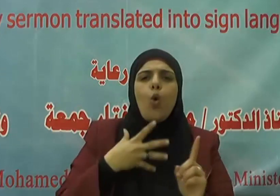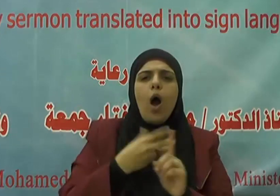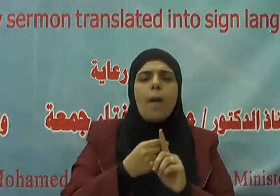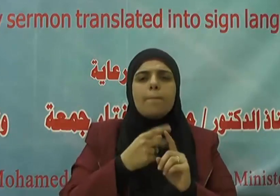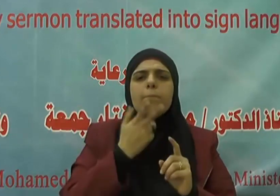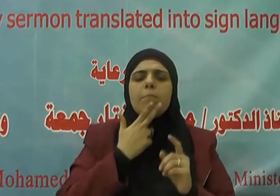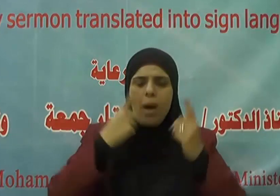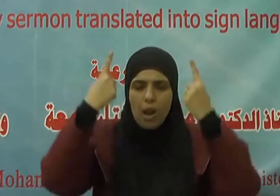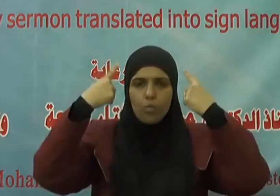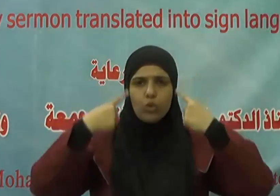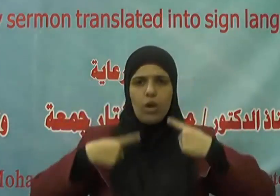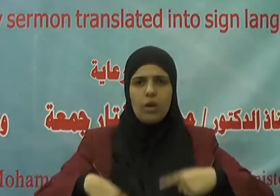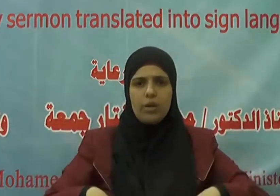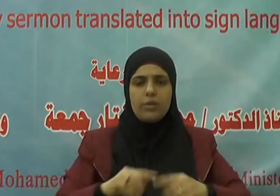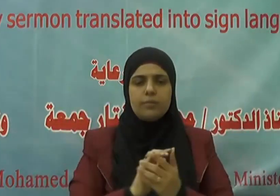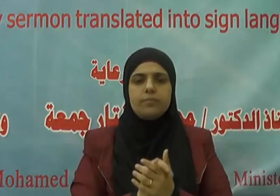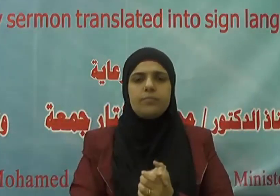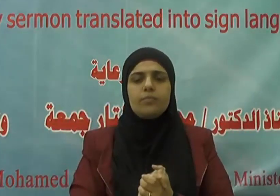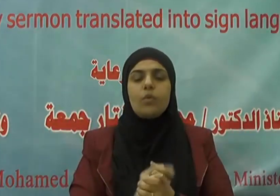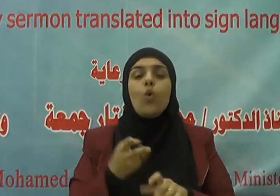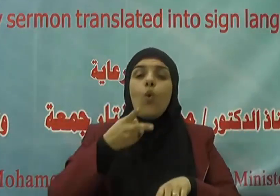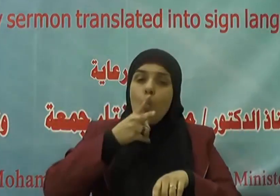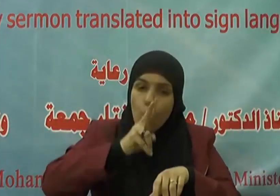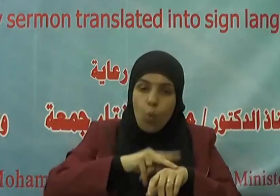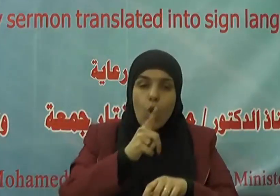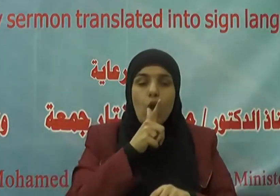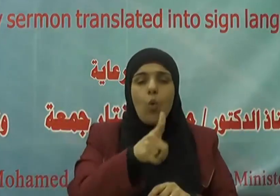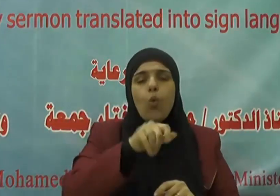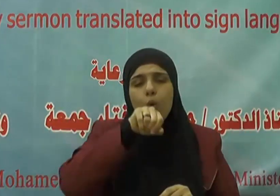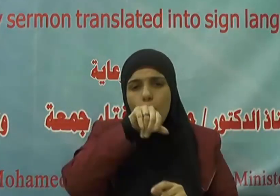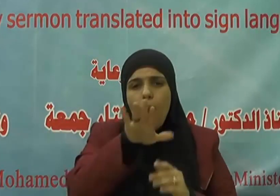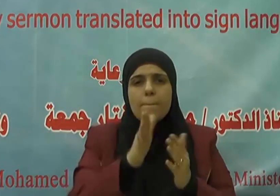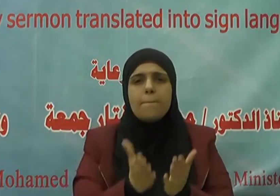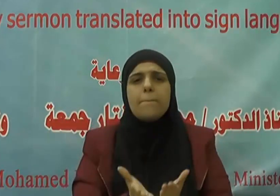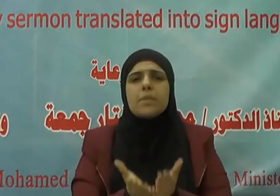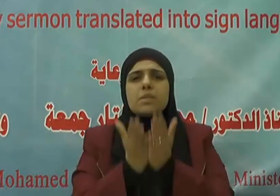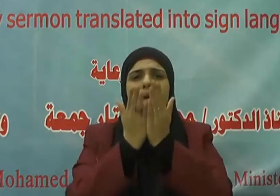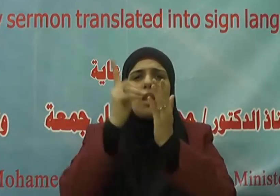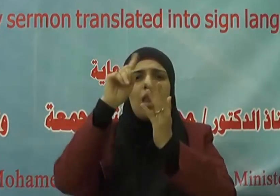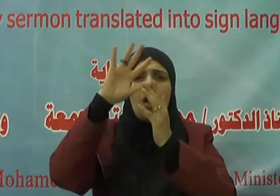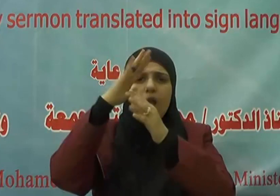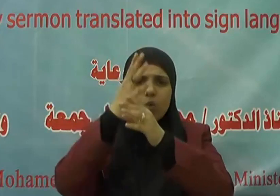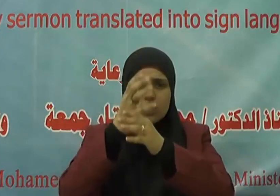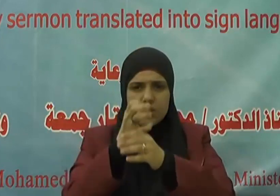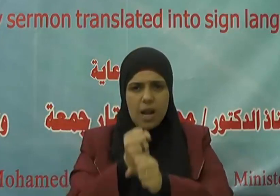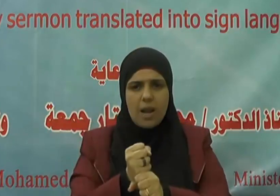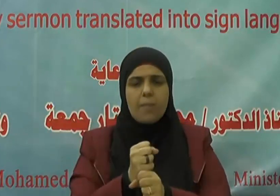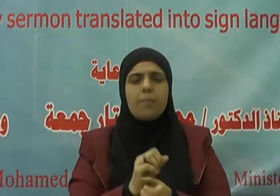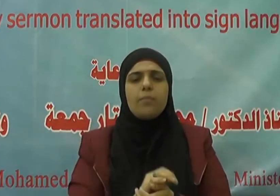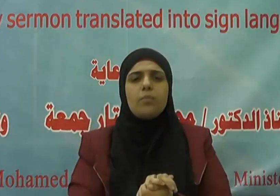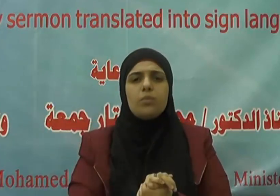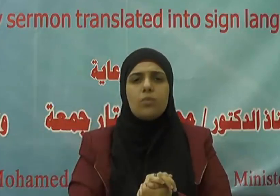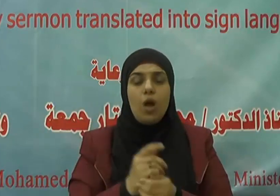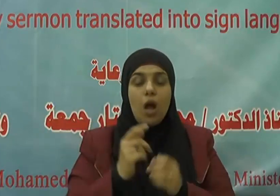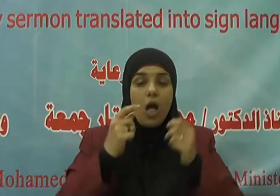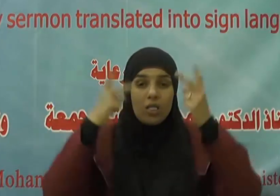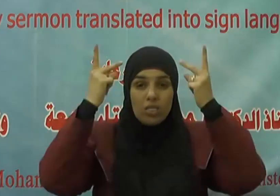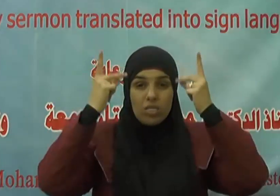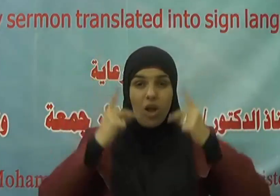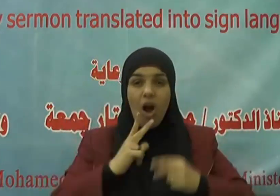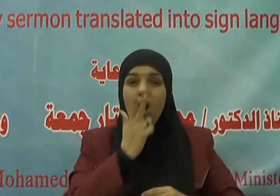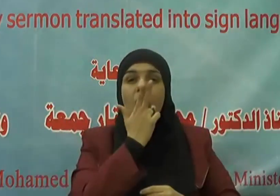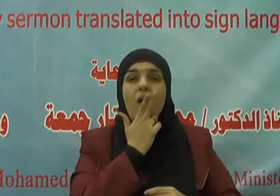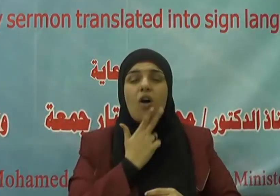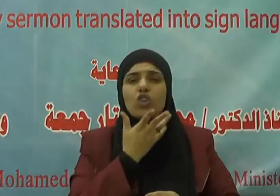المتطهرين ويقول نبينا صلى الله عليه وسلم الطهور